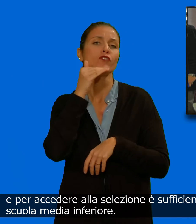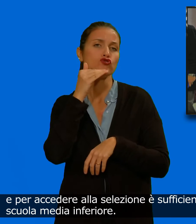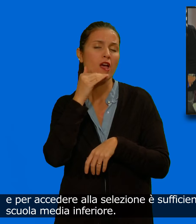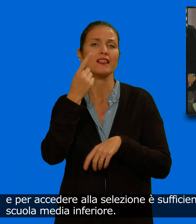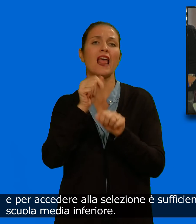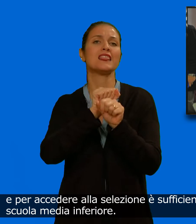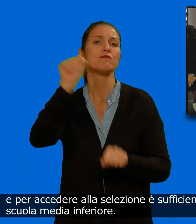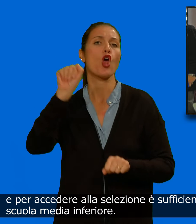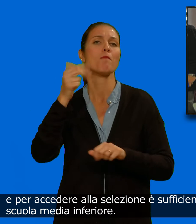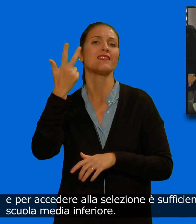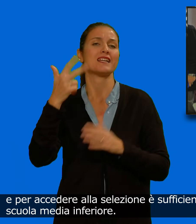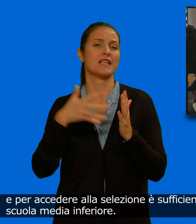diploma di scuola media inferiore.